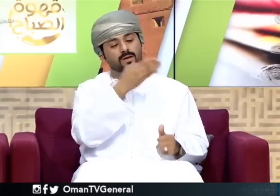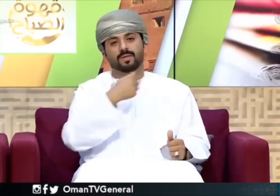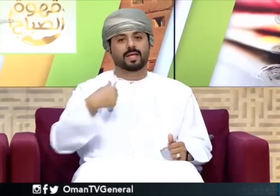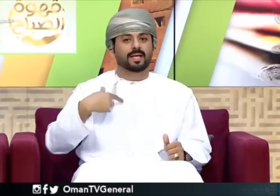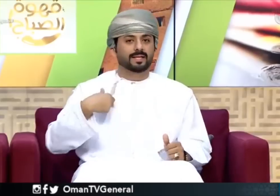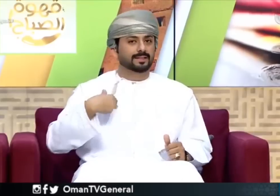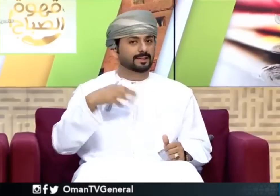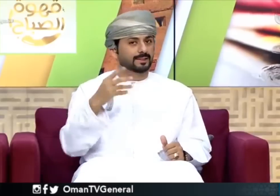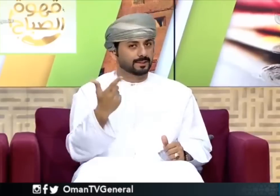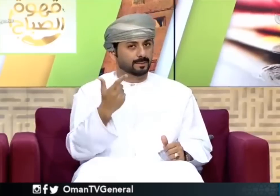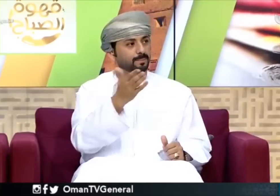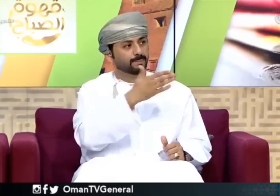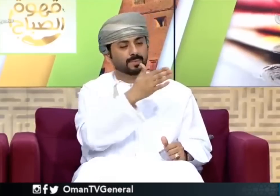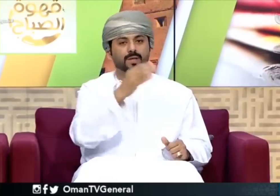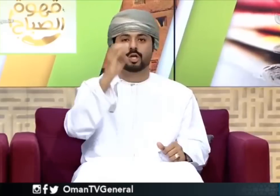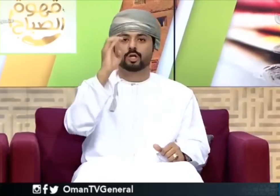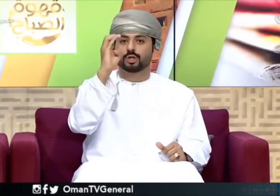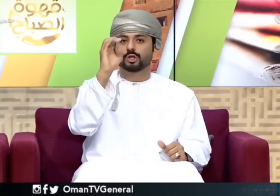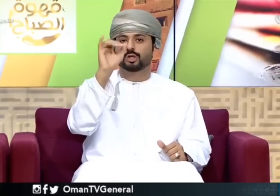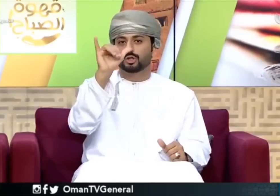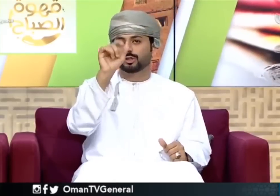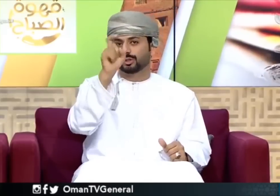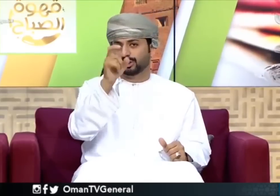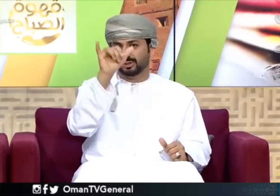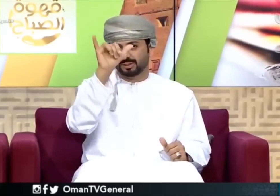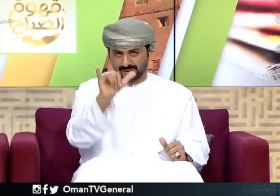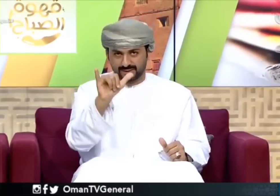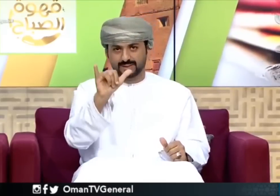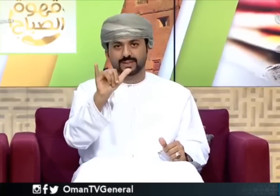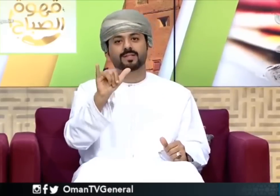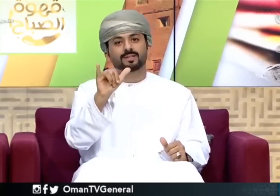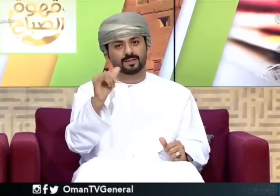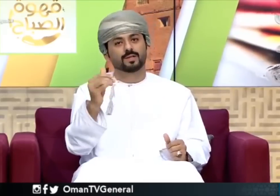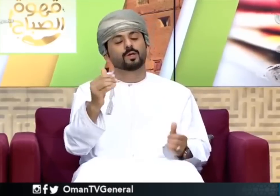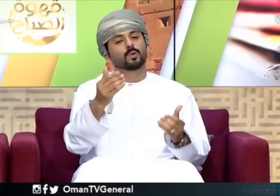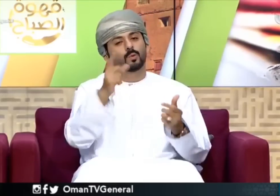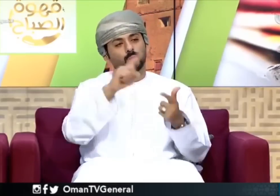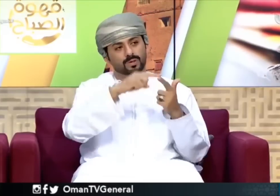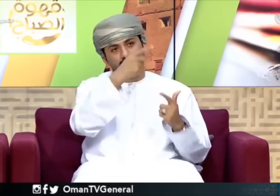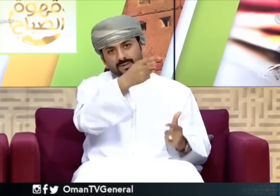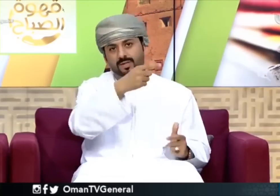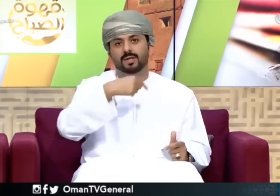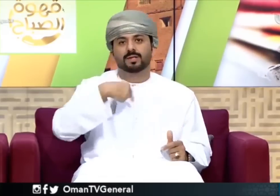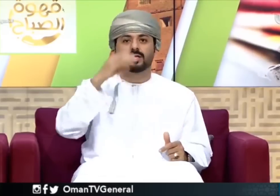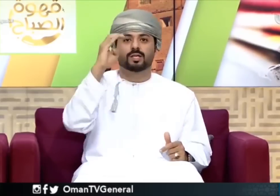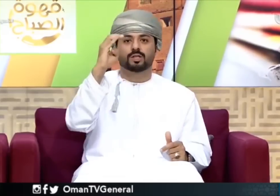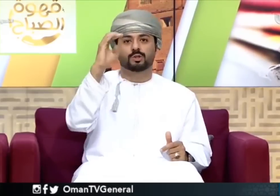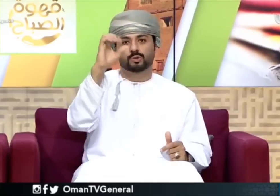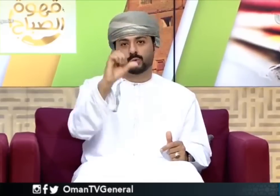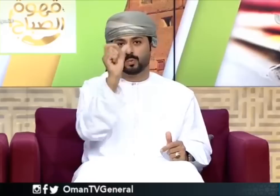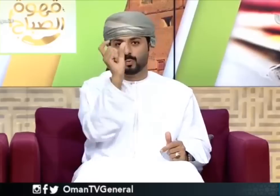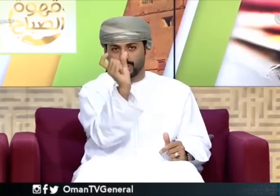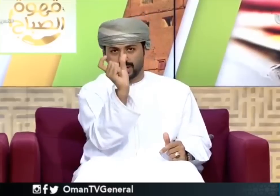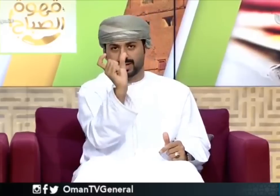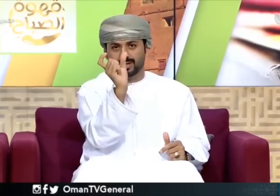ضيوفي أسماءهم الأول اسمه جيري وأيضاً الآخر اسمه جون